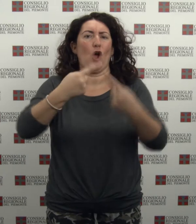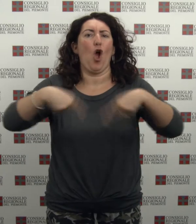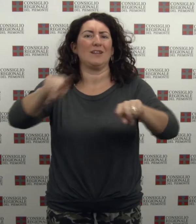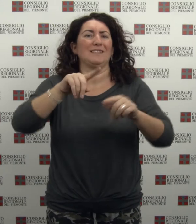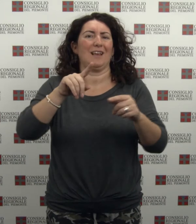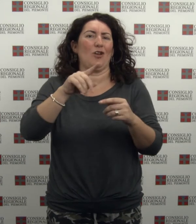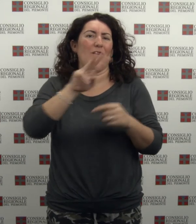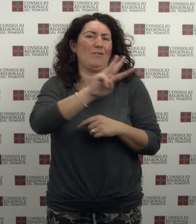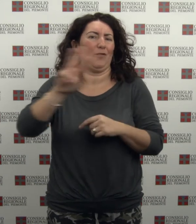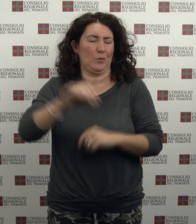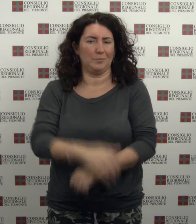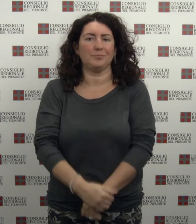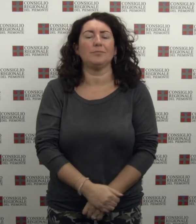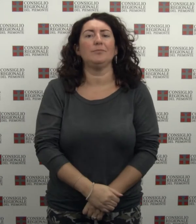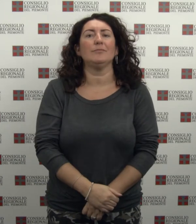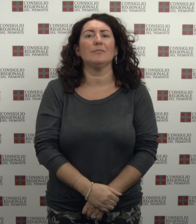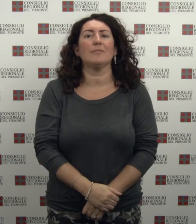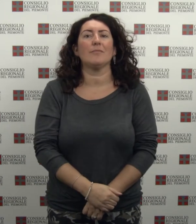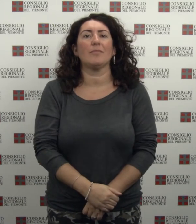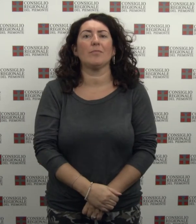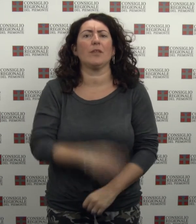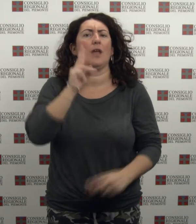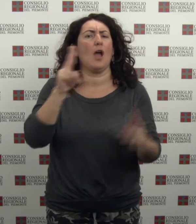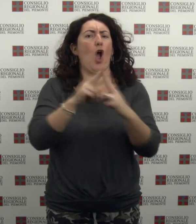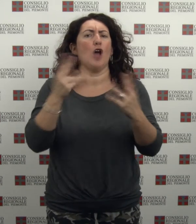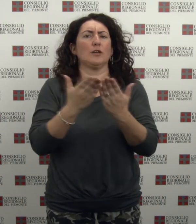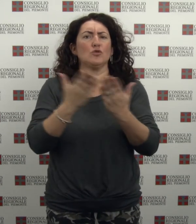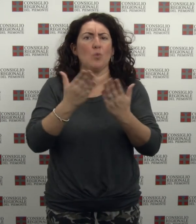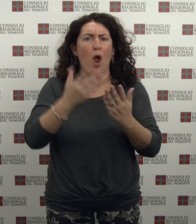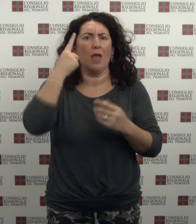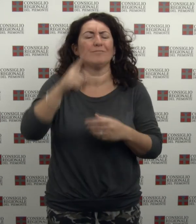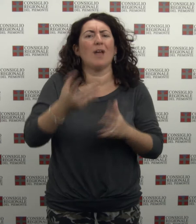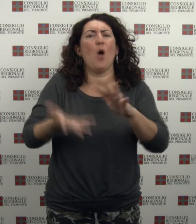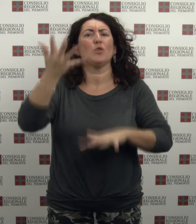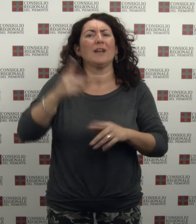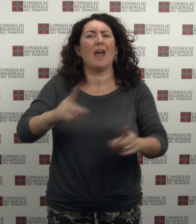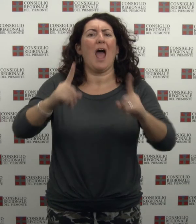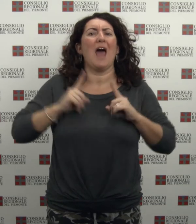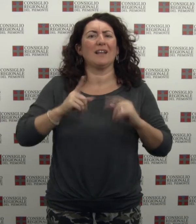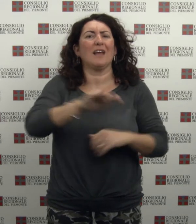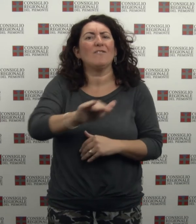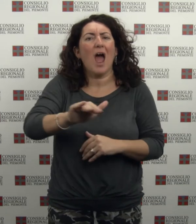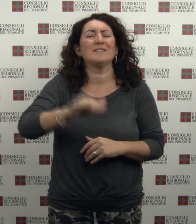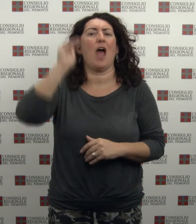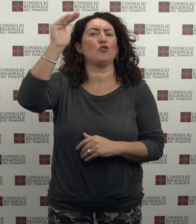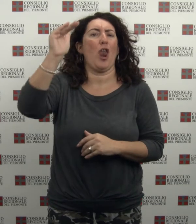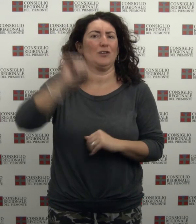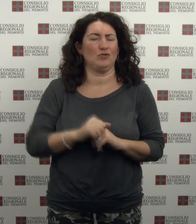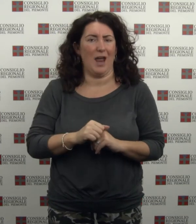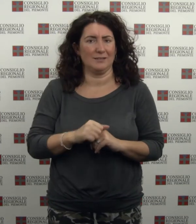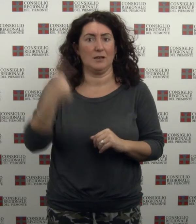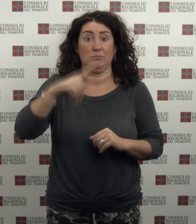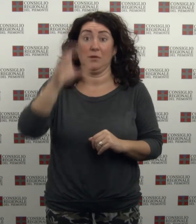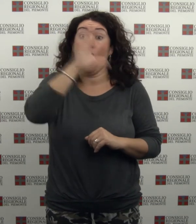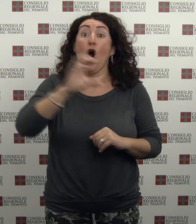Incontri nelle scuole e collaborazione con l'autorità garante per l'infanzia e l'adolescenza Sono queste le principali linee di intervento che seguirà l